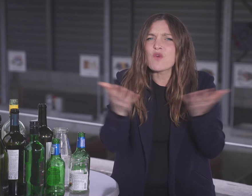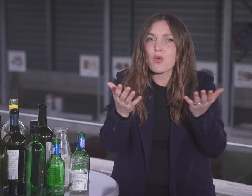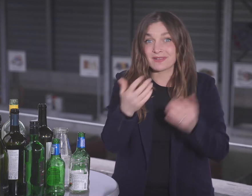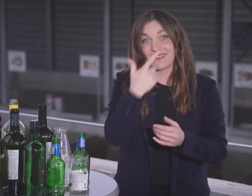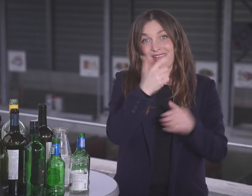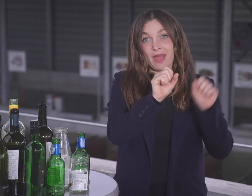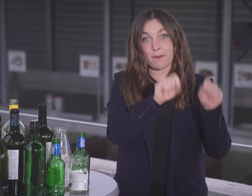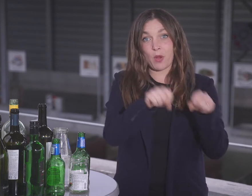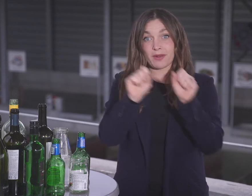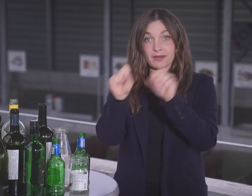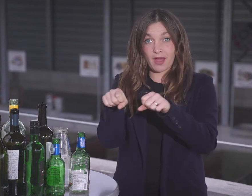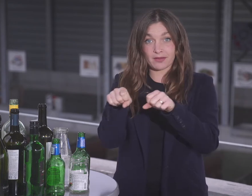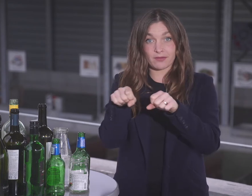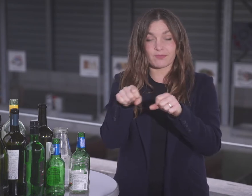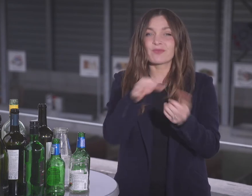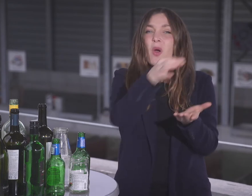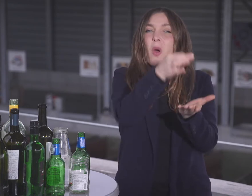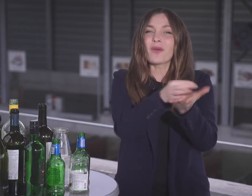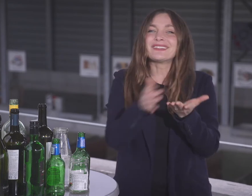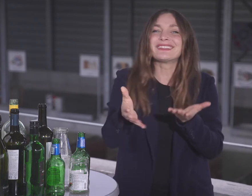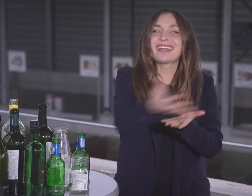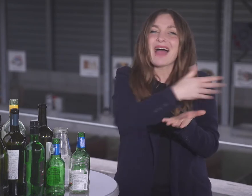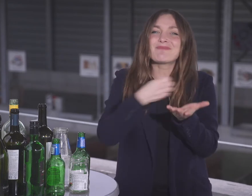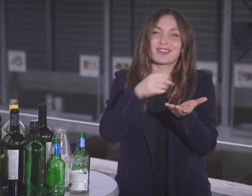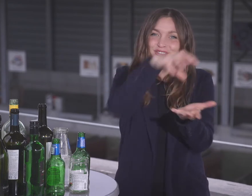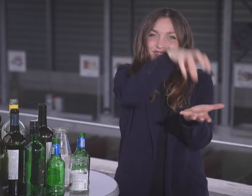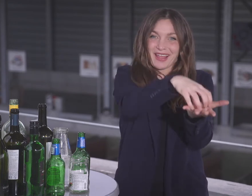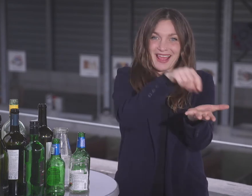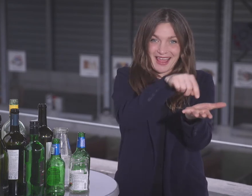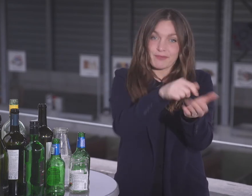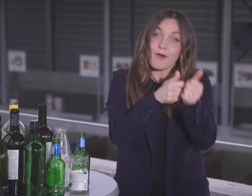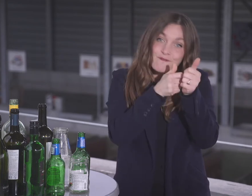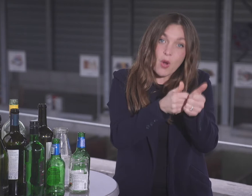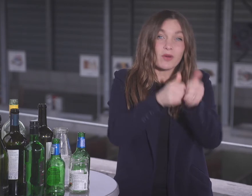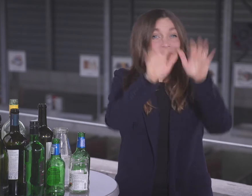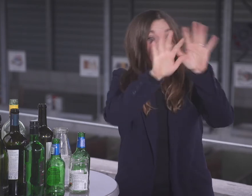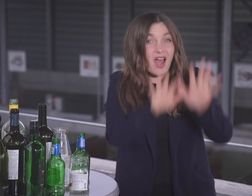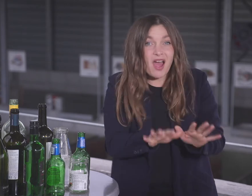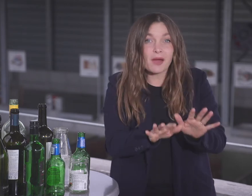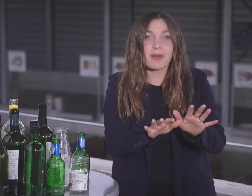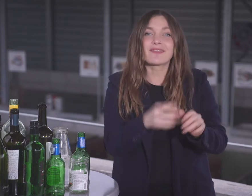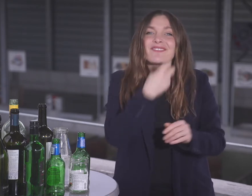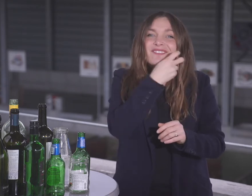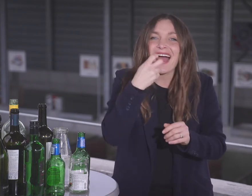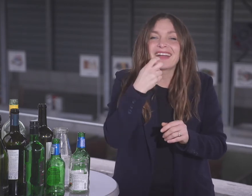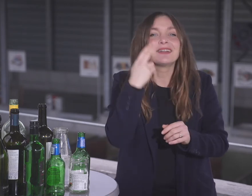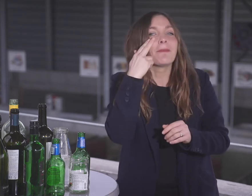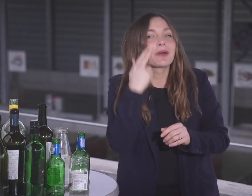Wie und wo? Nach Farbe, d.h. Weiss, Braun, Grün und Blau getrennte Entsorgung an den